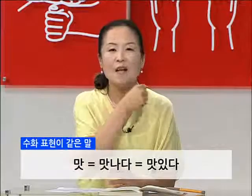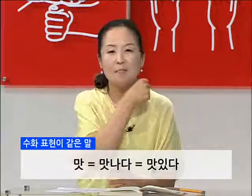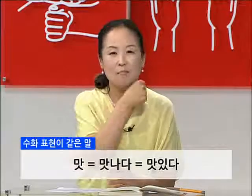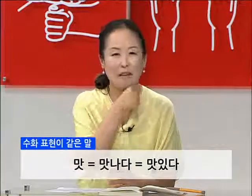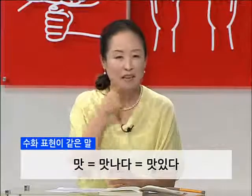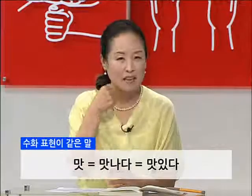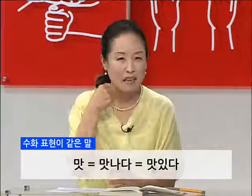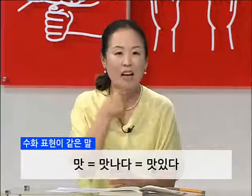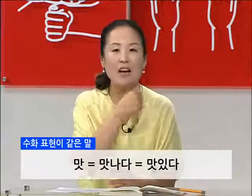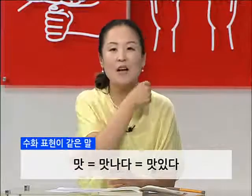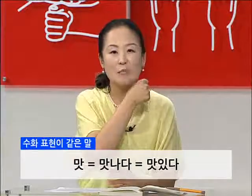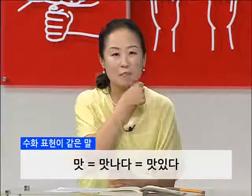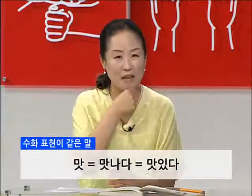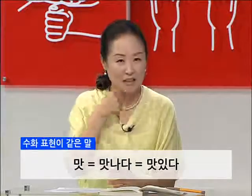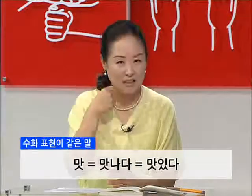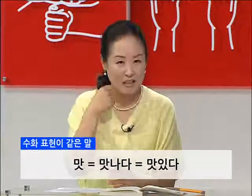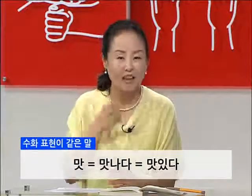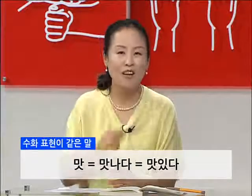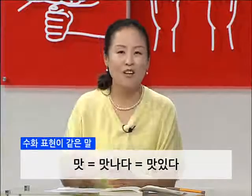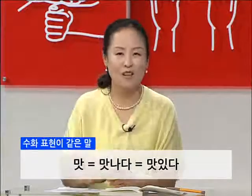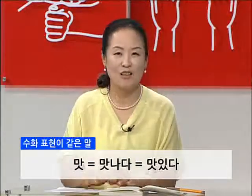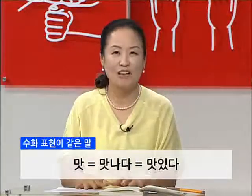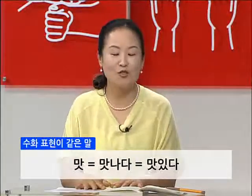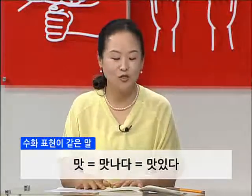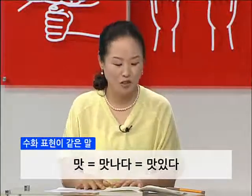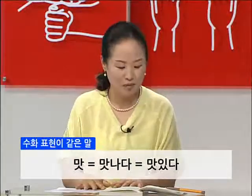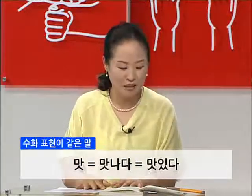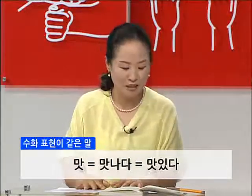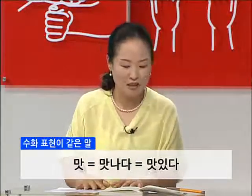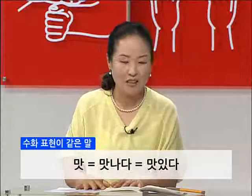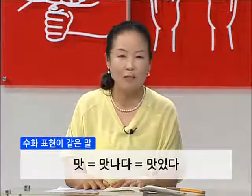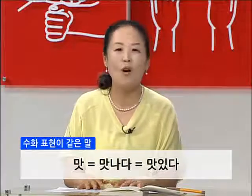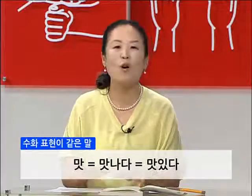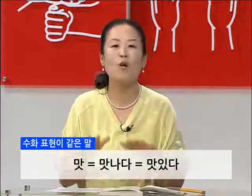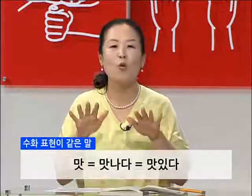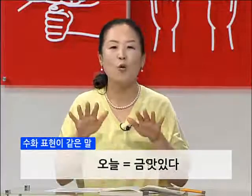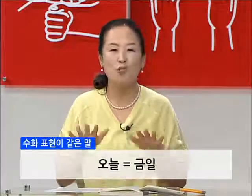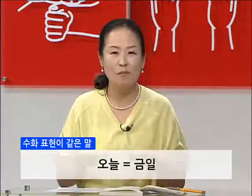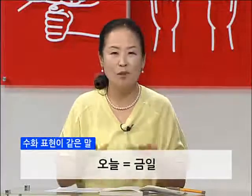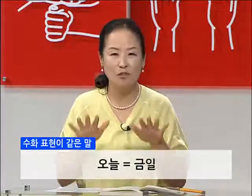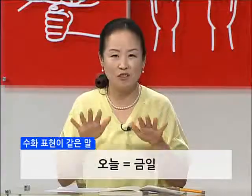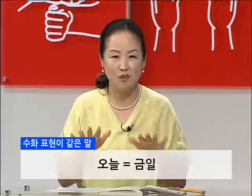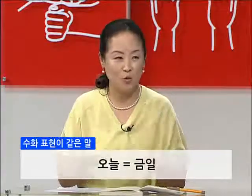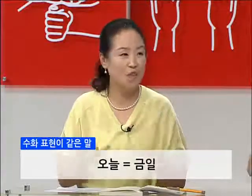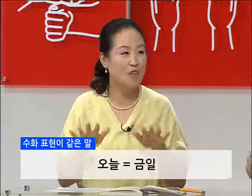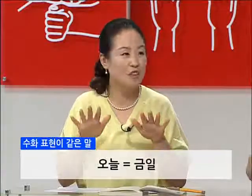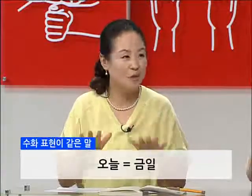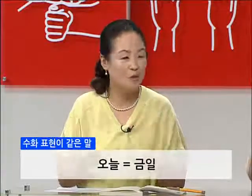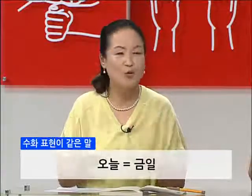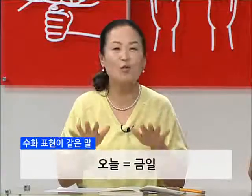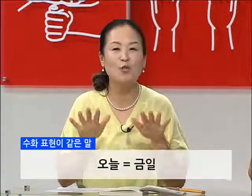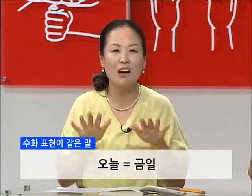만나다, 맛있다. 같은 수형입니다. 자 그 다음 오늘 배우셨죠? 오늘과